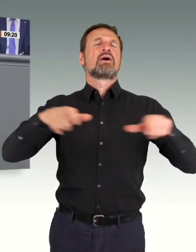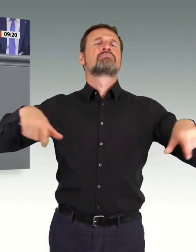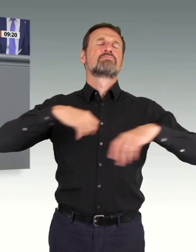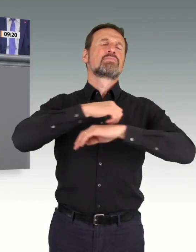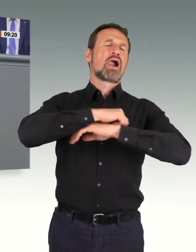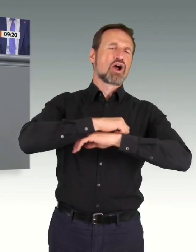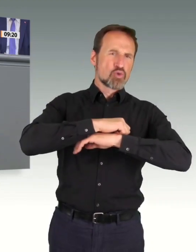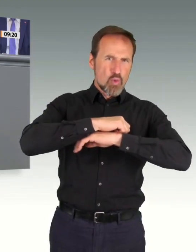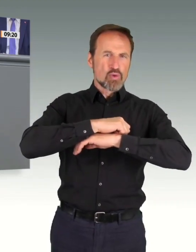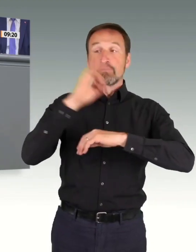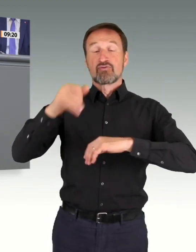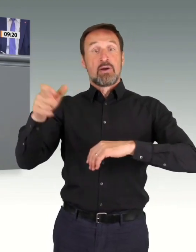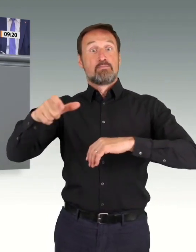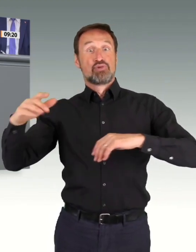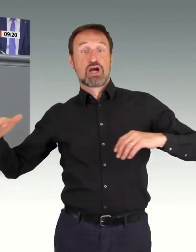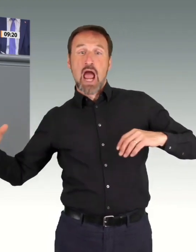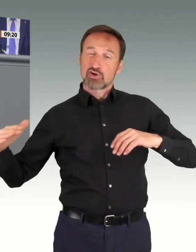der einzige Weg, diese